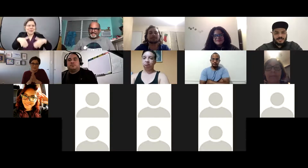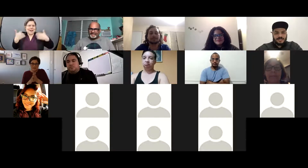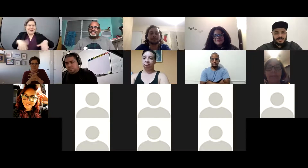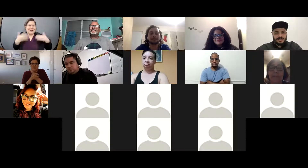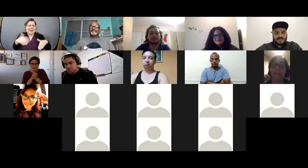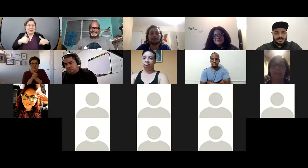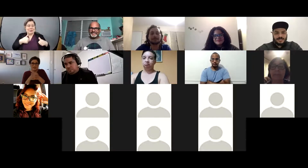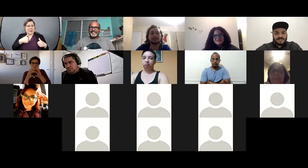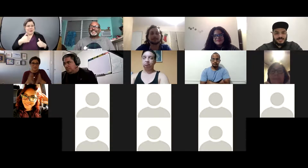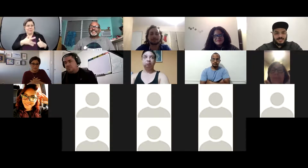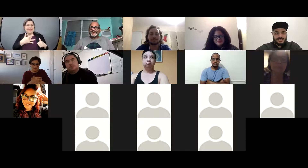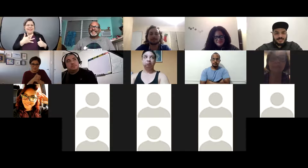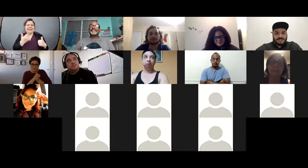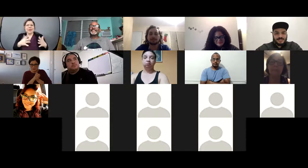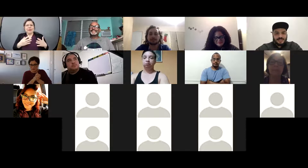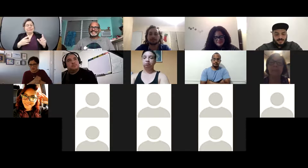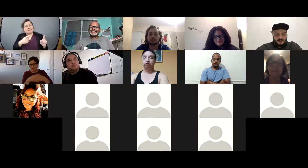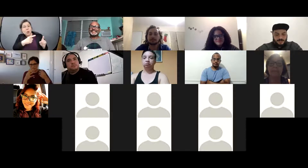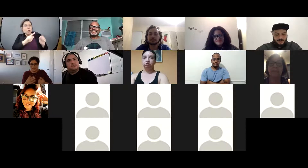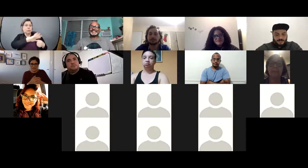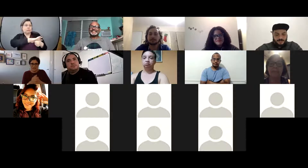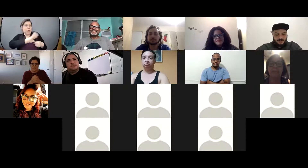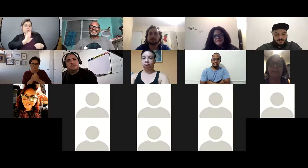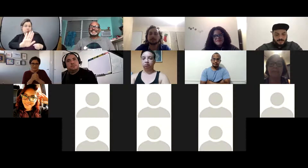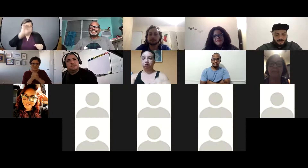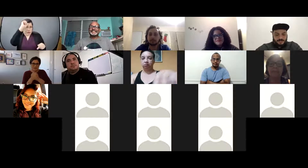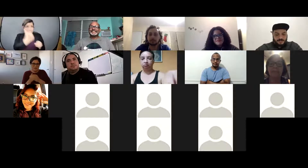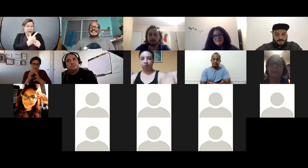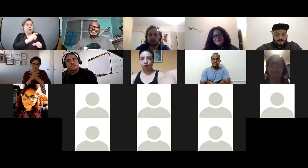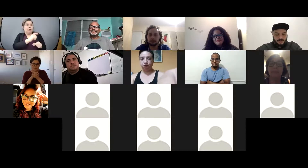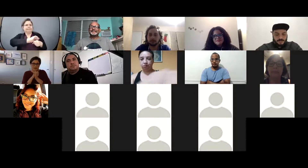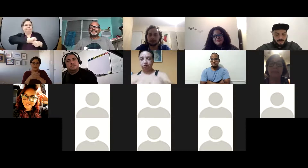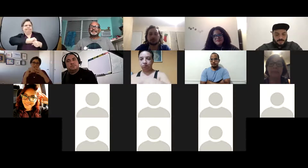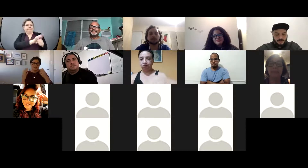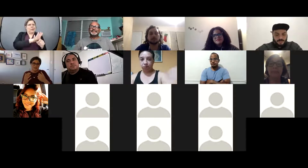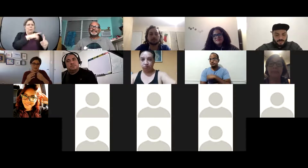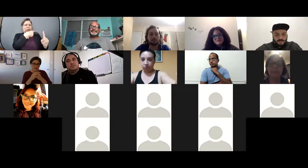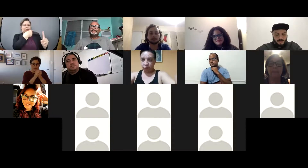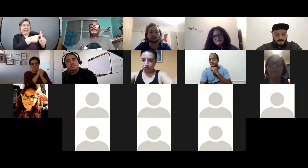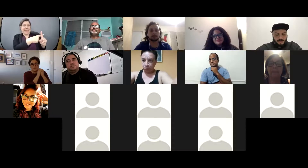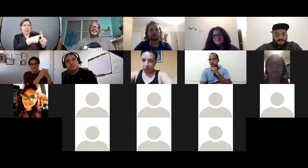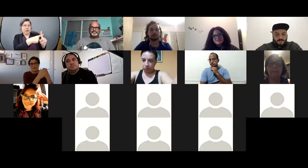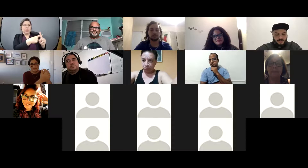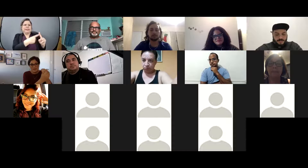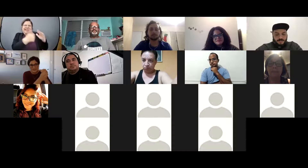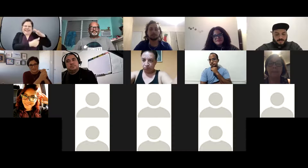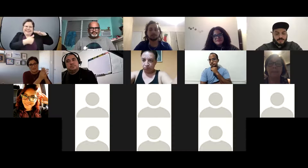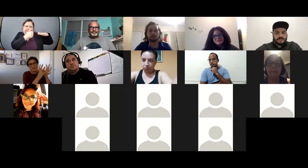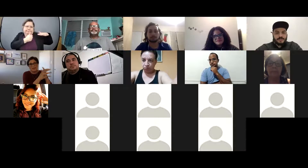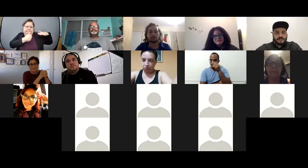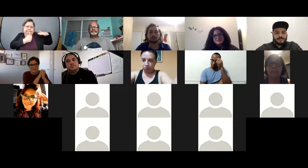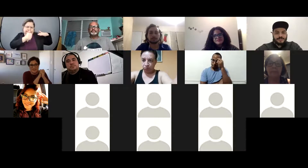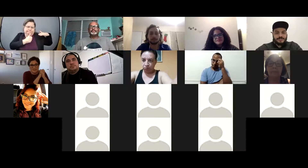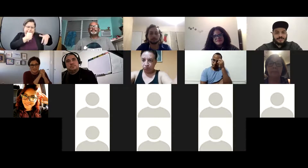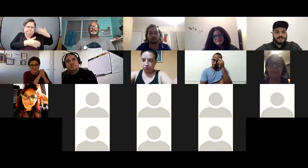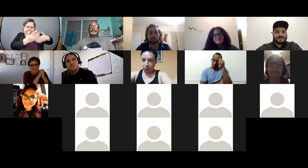alegra saber que aunque su hermano sufrió de COVID que se ha recuperado y que está todo bien yo también espero que su